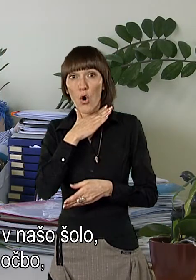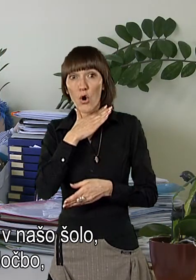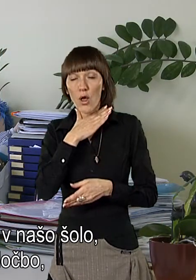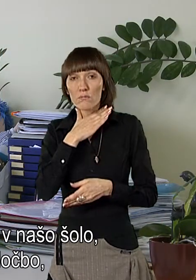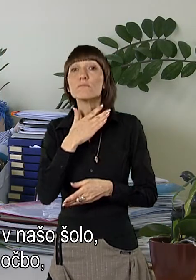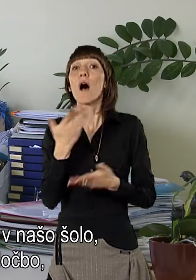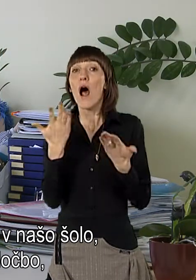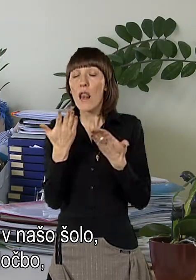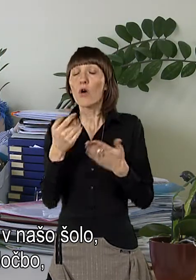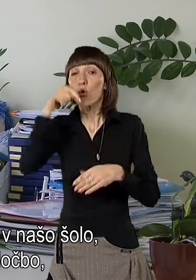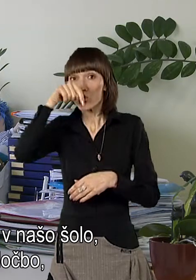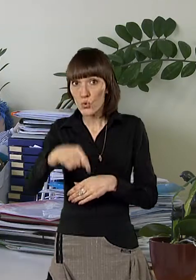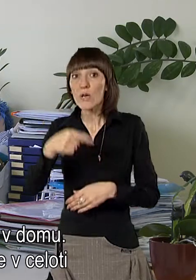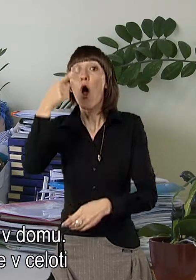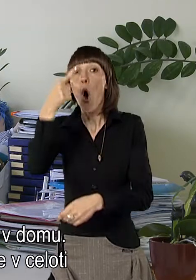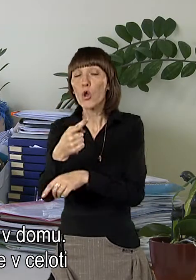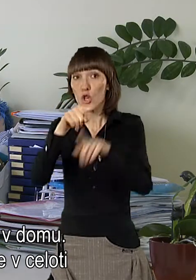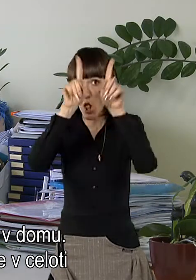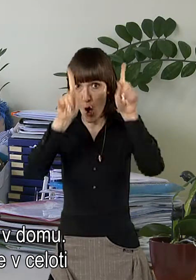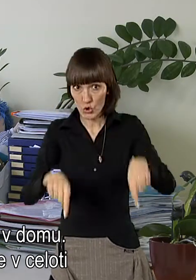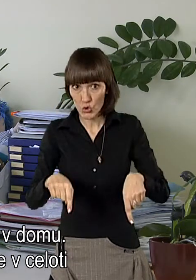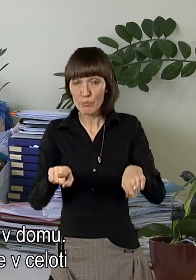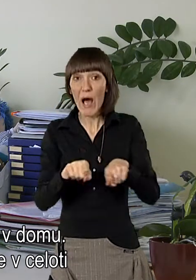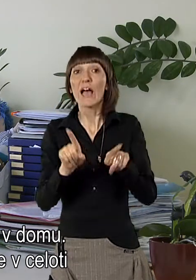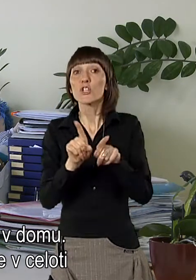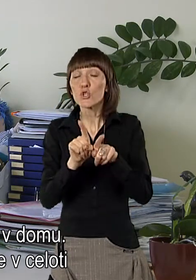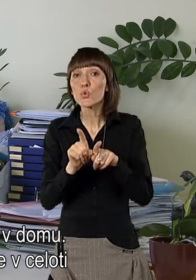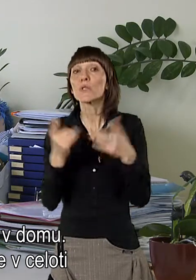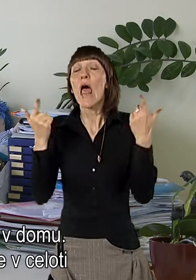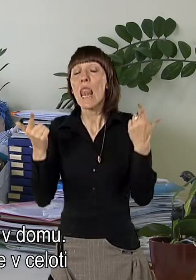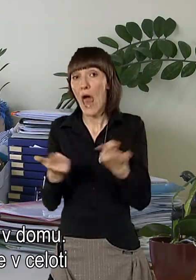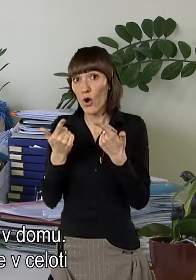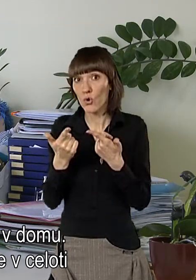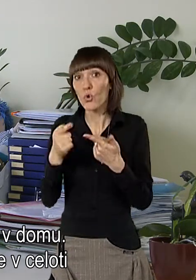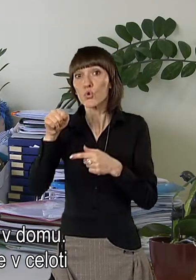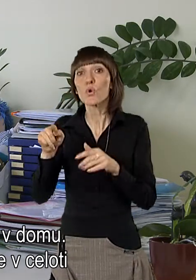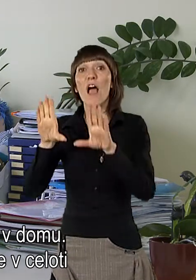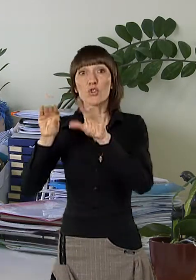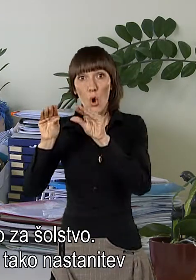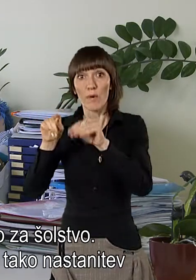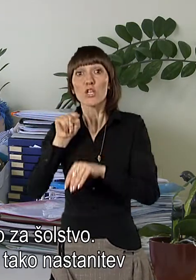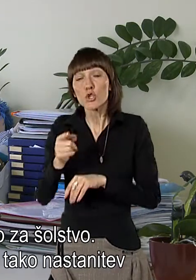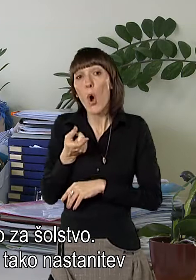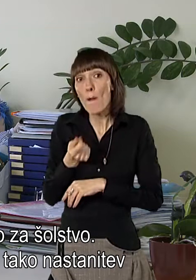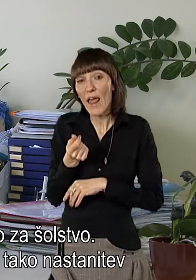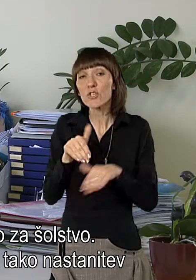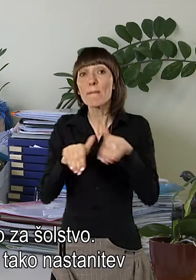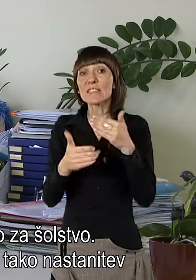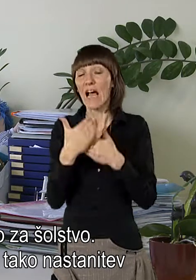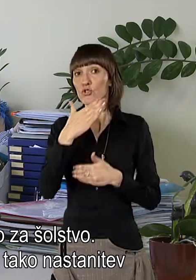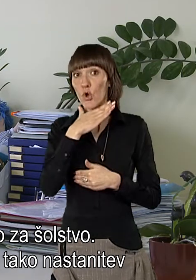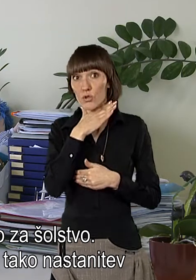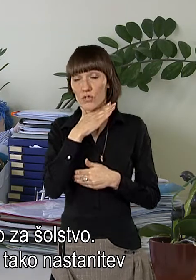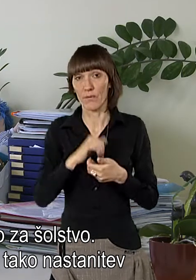vključeni samo lahko za odločbo, ki jih nastani tudi v domu. S tem financiranje celoti prevzame Ministrstvo za šorstvo.